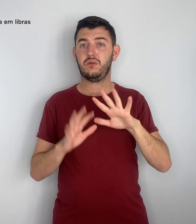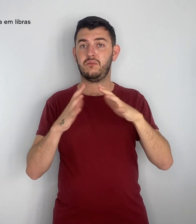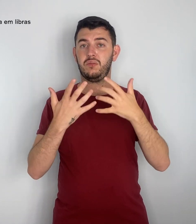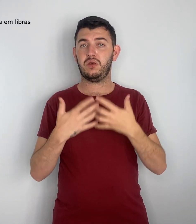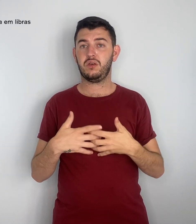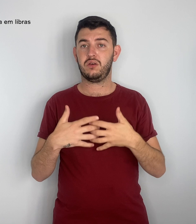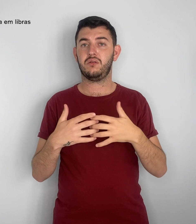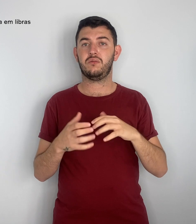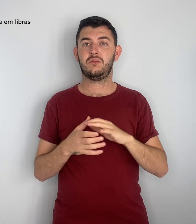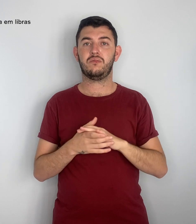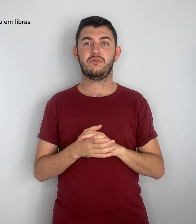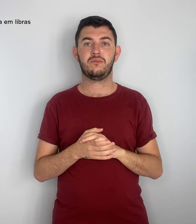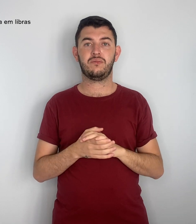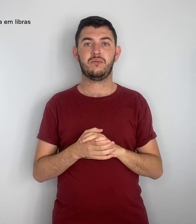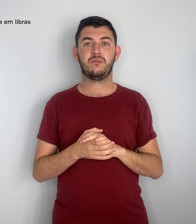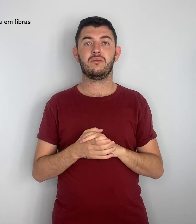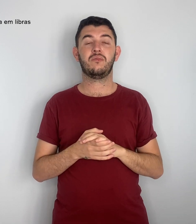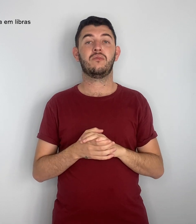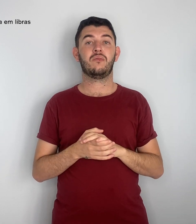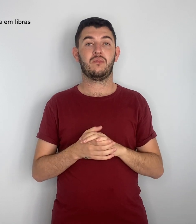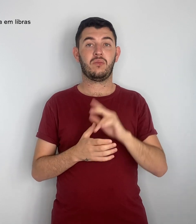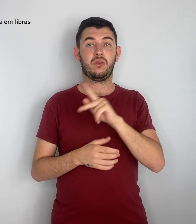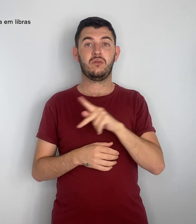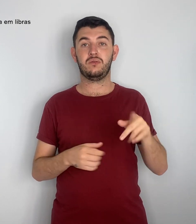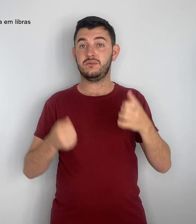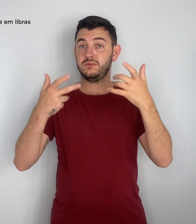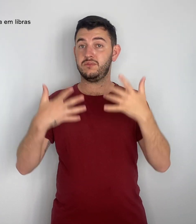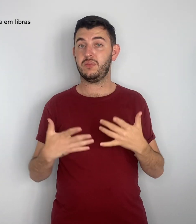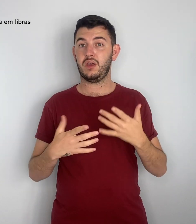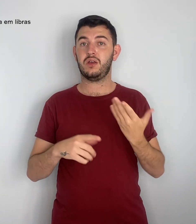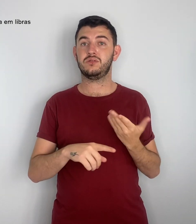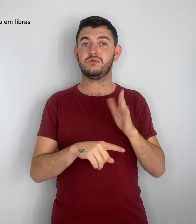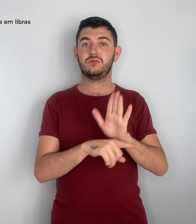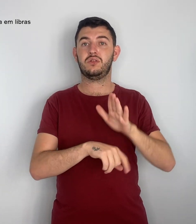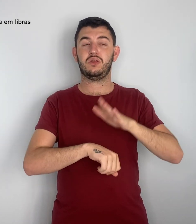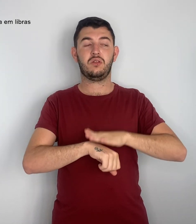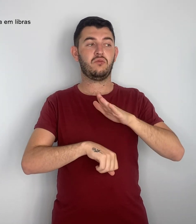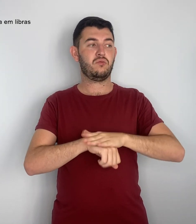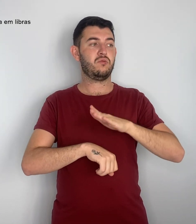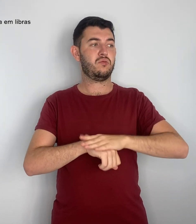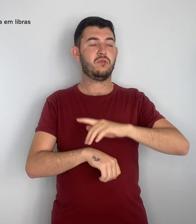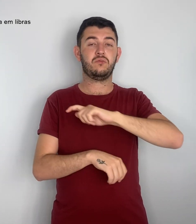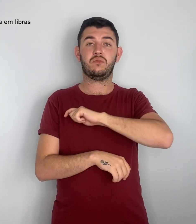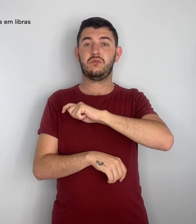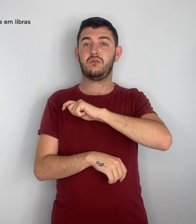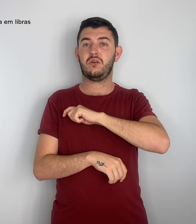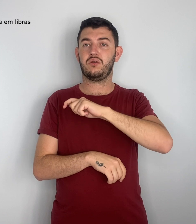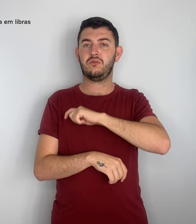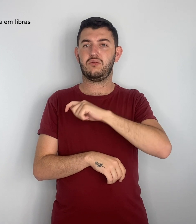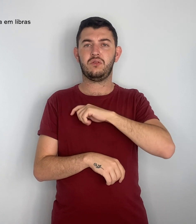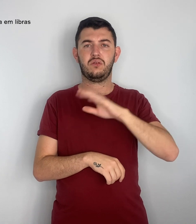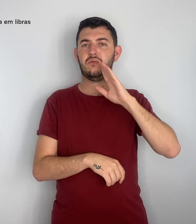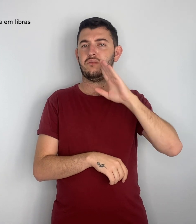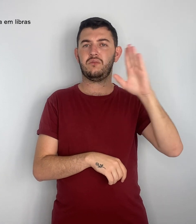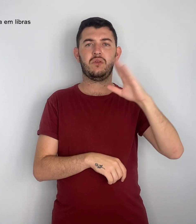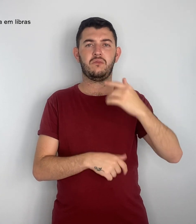professora, a construção da autonomia dos estudantes é um objetivo central. A escola